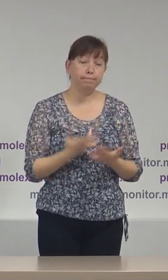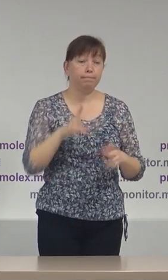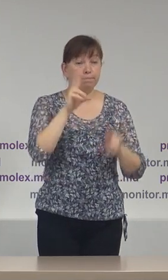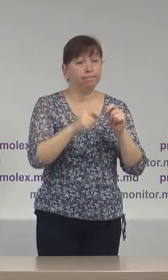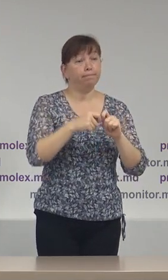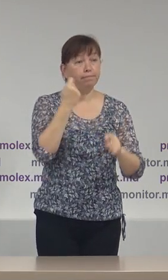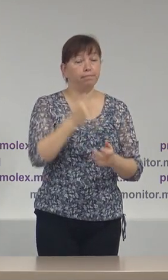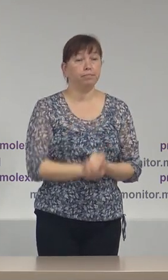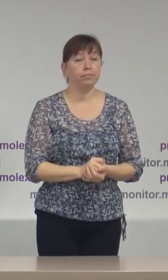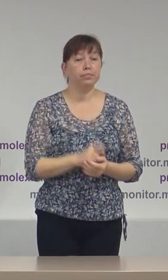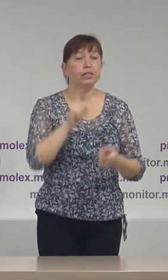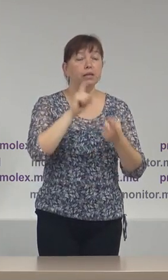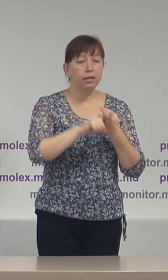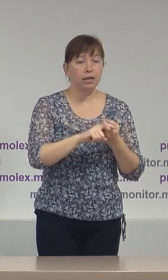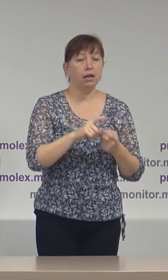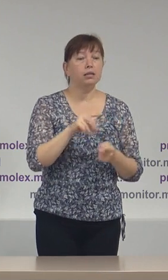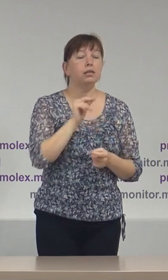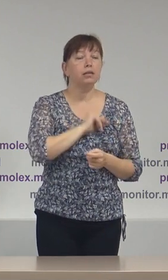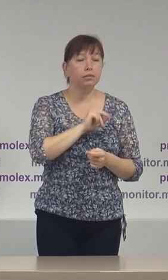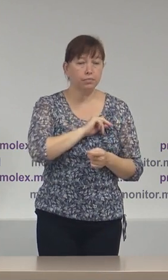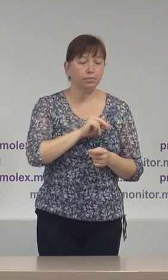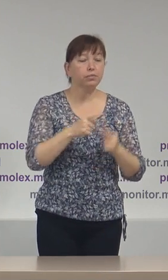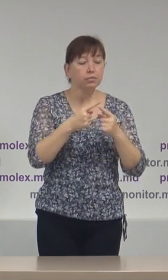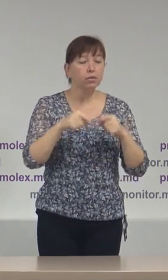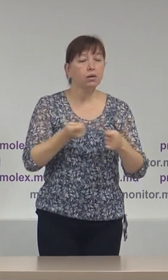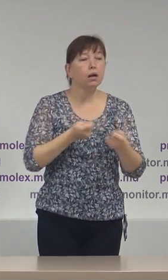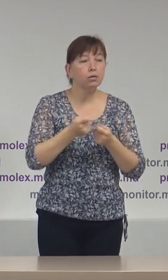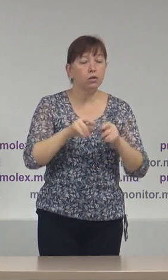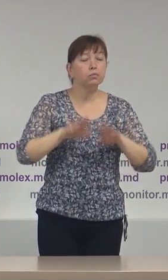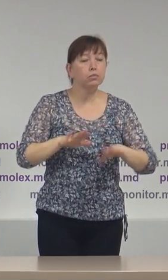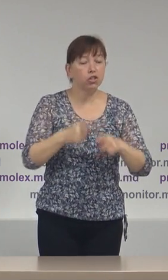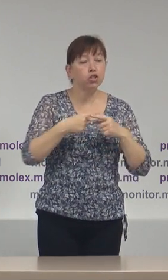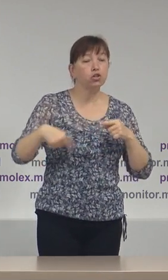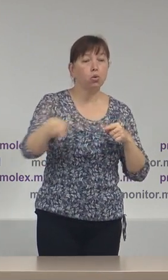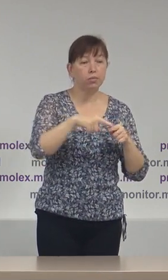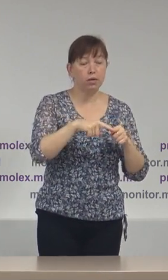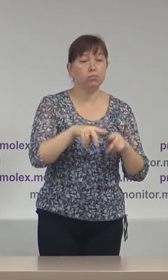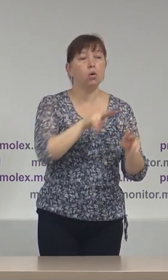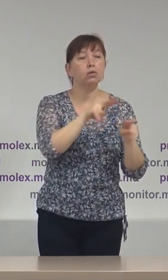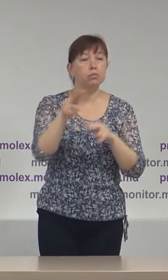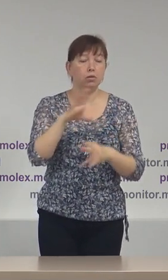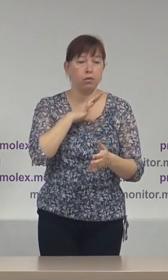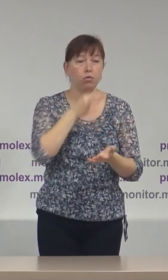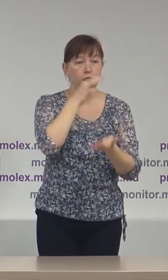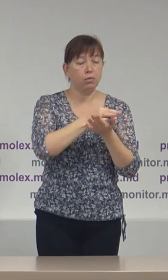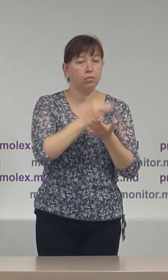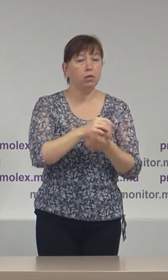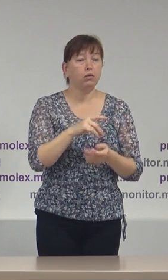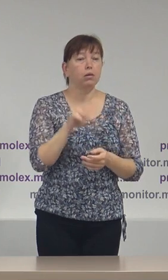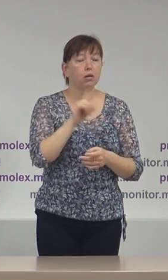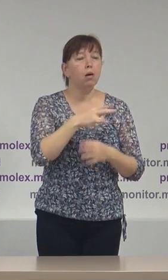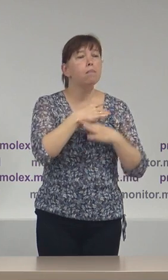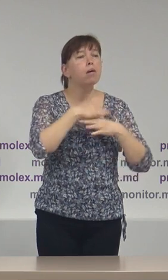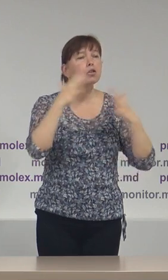legat de activitatea Consiliului Electorale de Circunscripție Observatorii au raportat faptul că